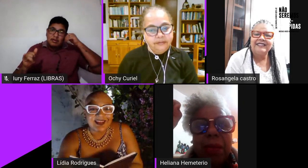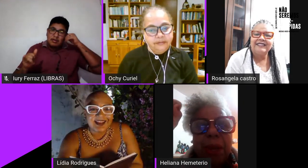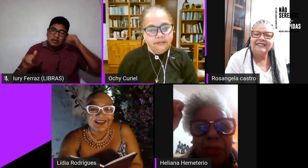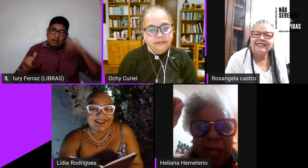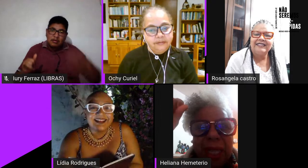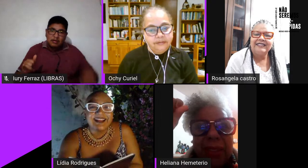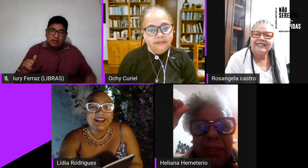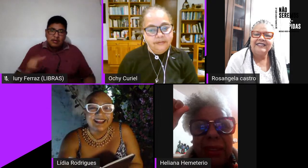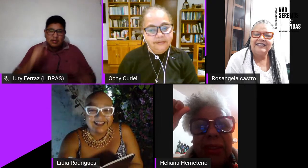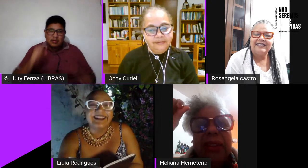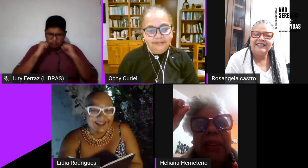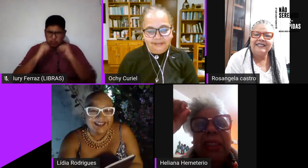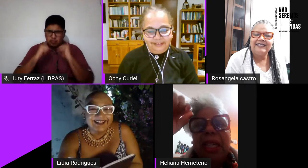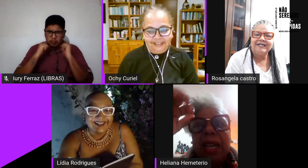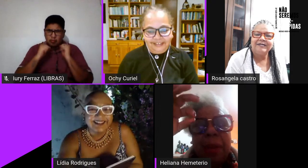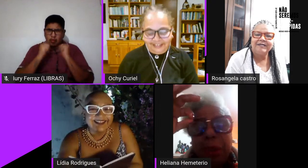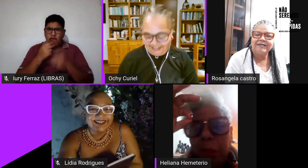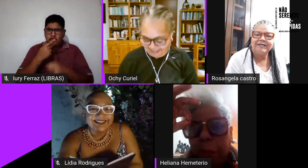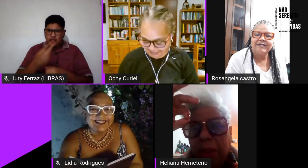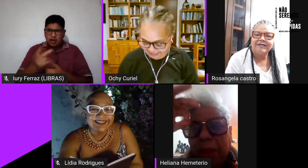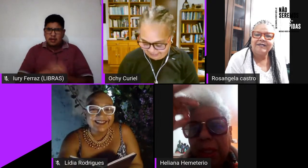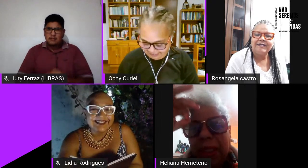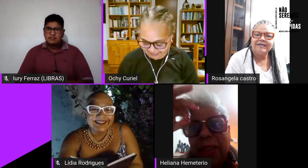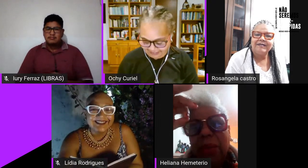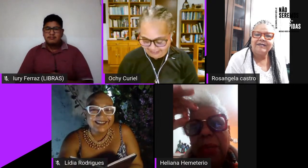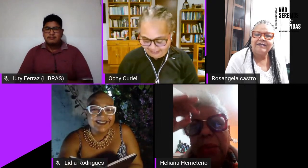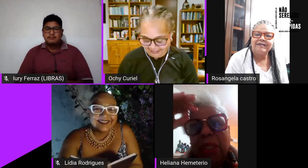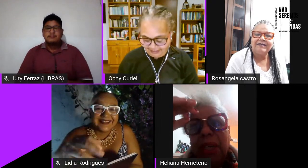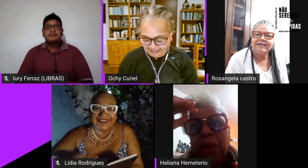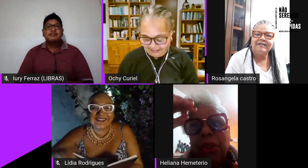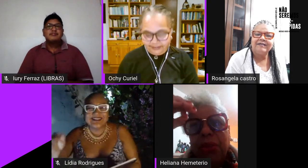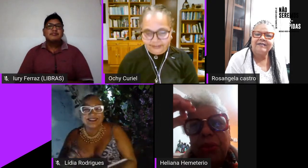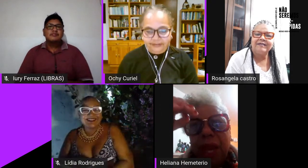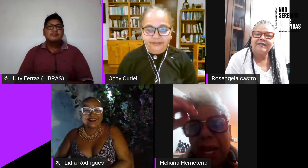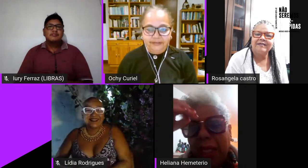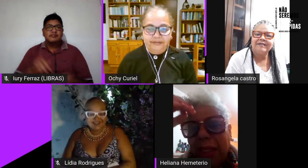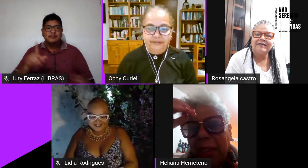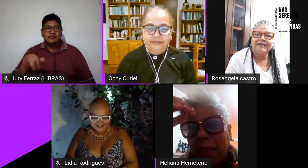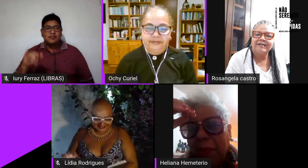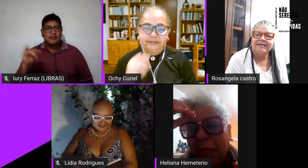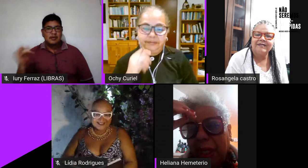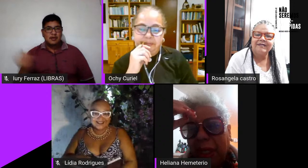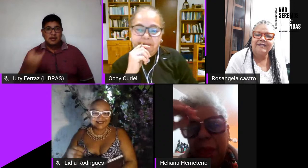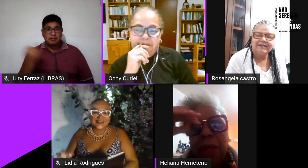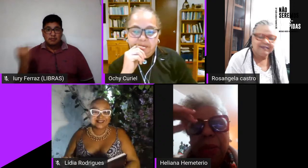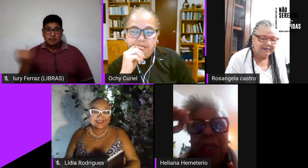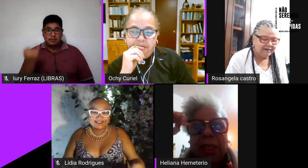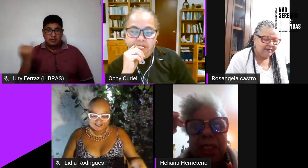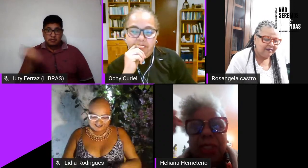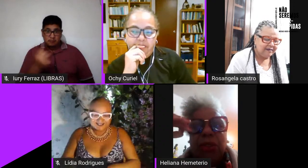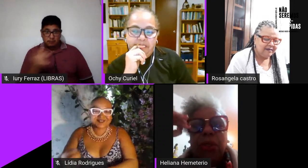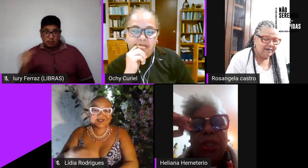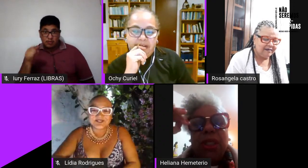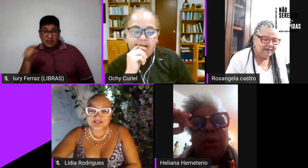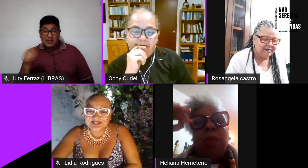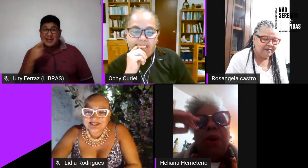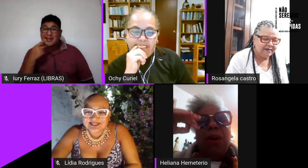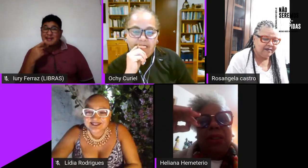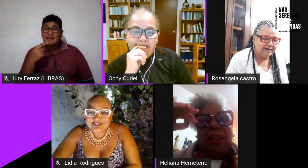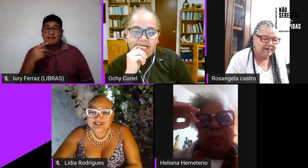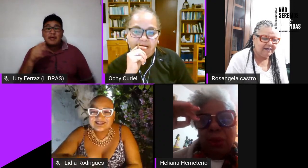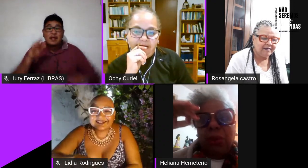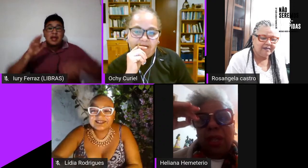é muito importante uma coisa que a Oti fala e que é uma coisa que às vezes nos